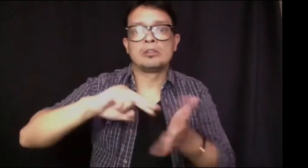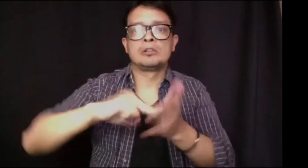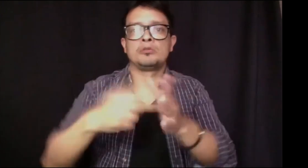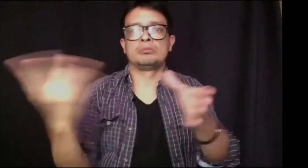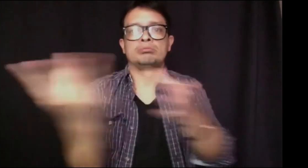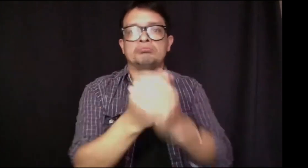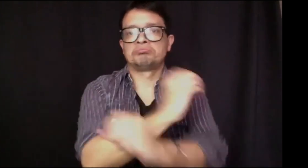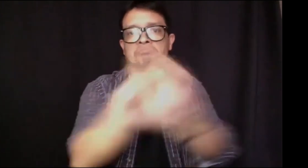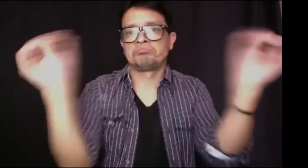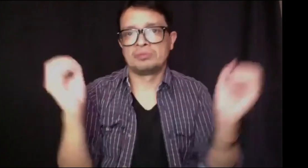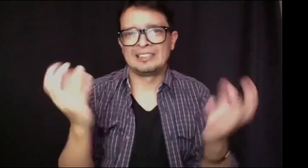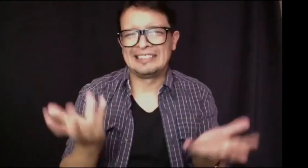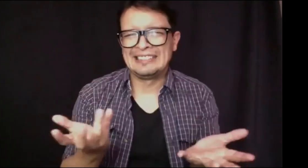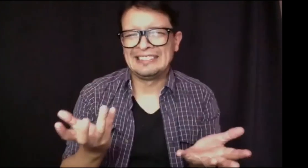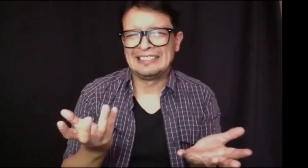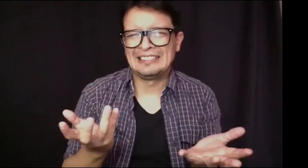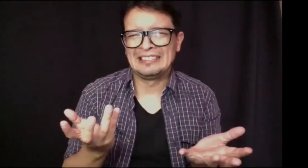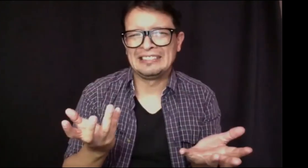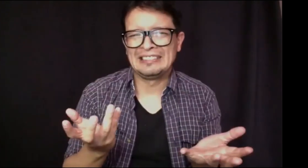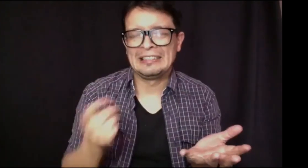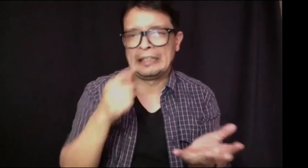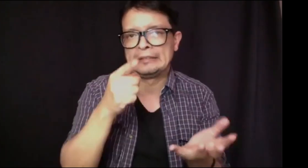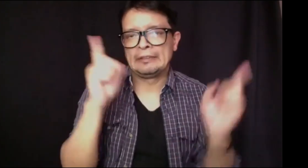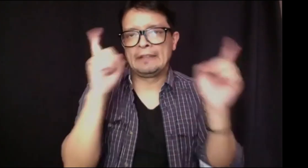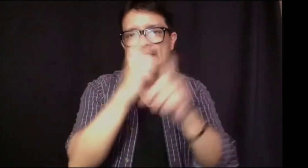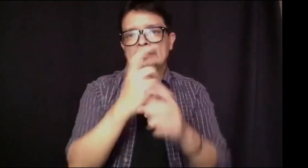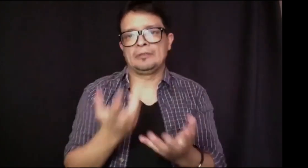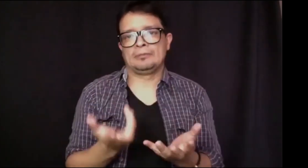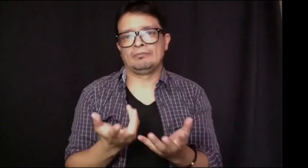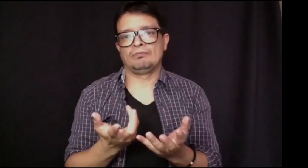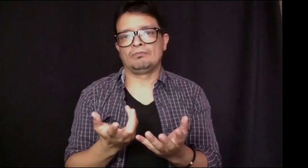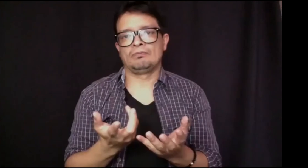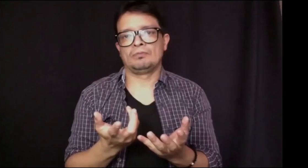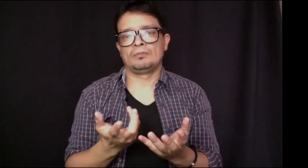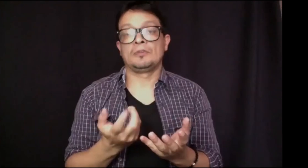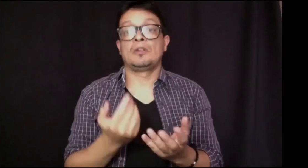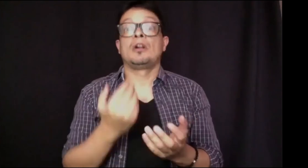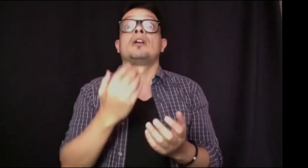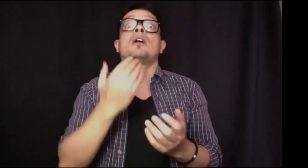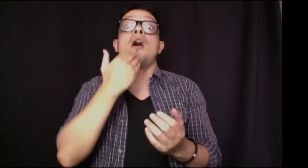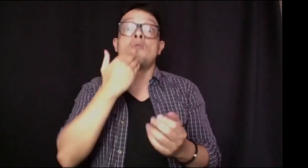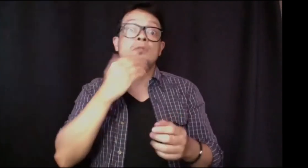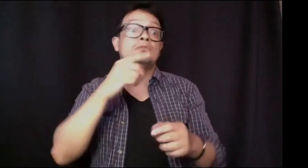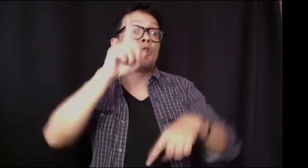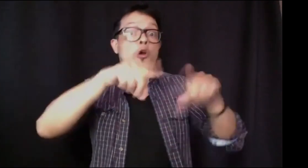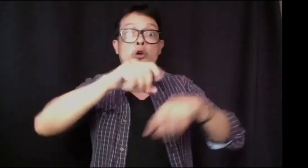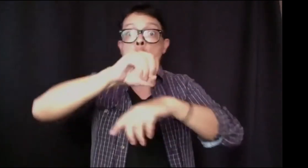por ejemplo, nivel, entonces, estaríamos desvalorizando el derecho que tenemos las personas sordas para poder ingresar. Esa es la reflexión que yo puedo hacer.